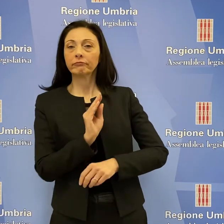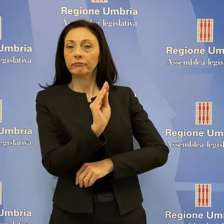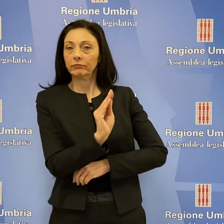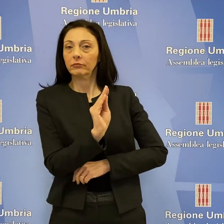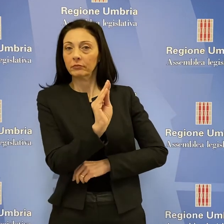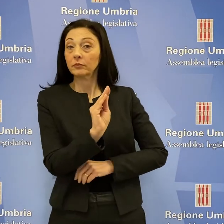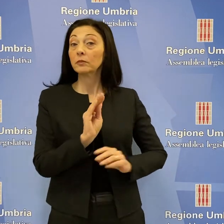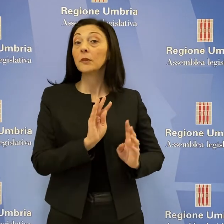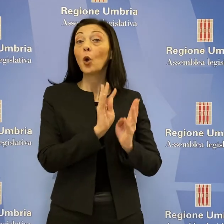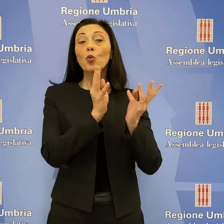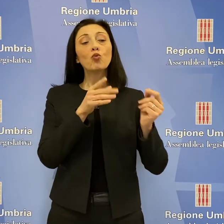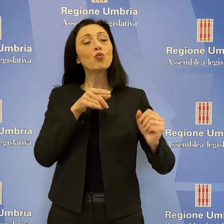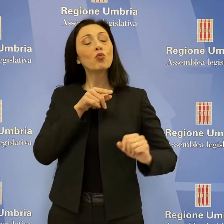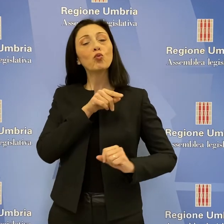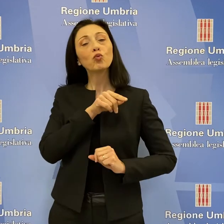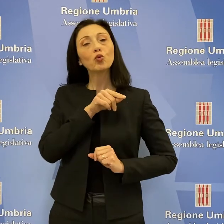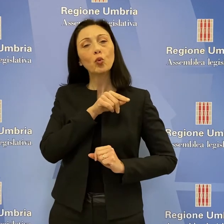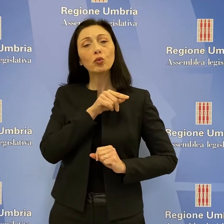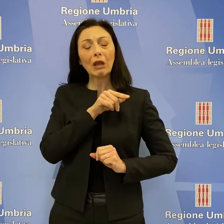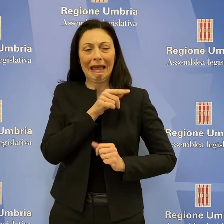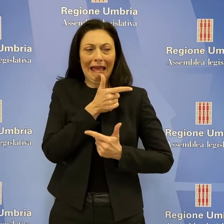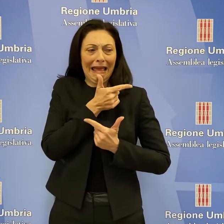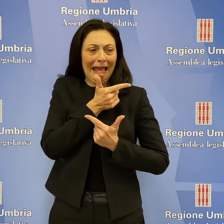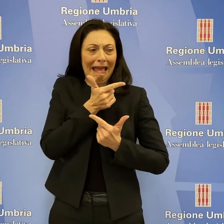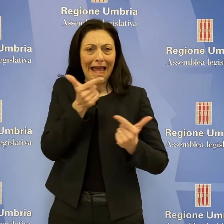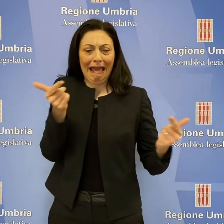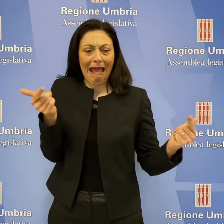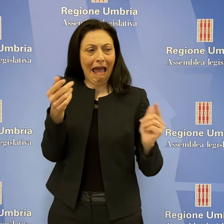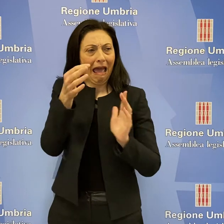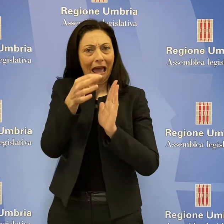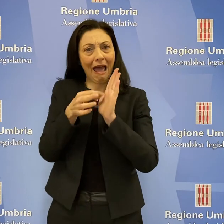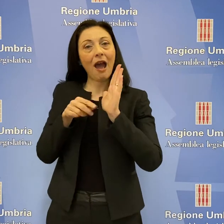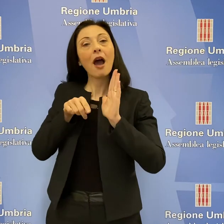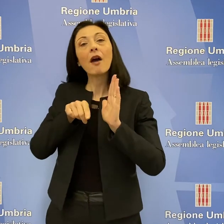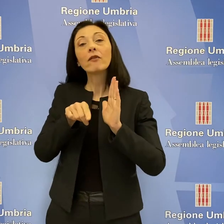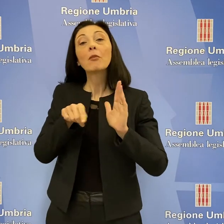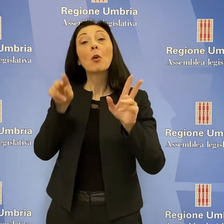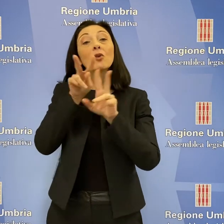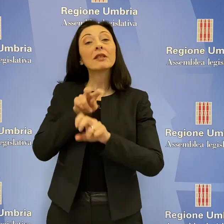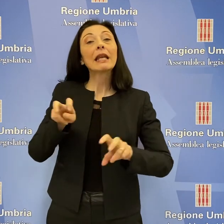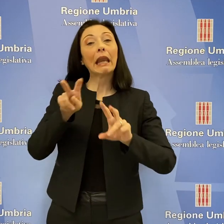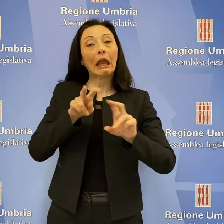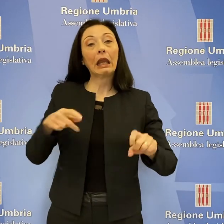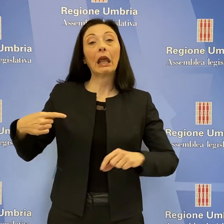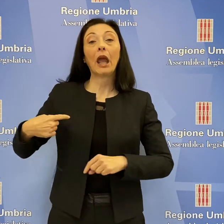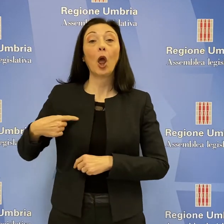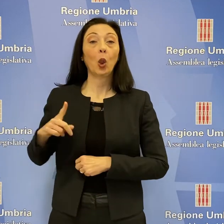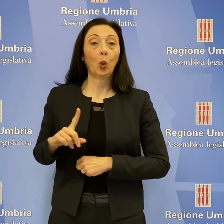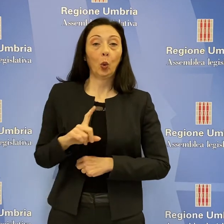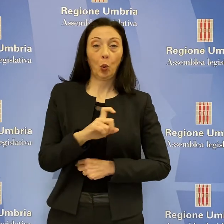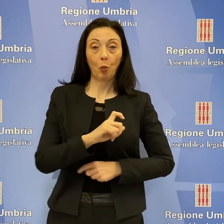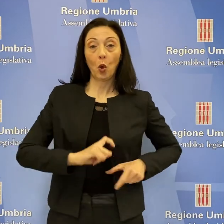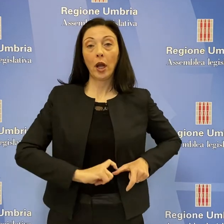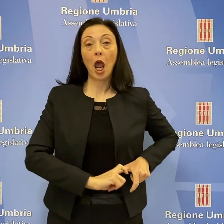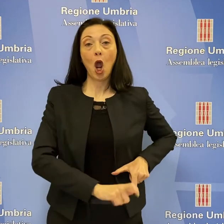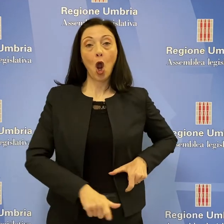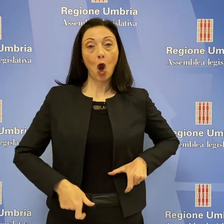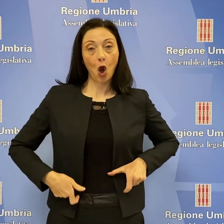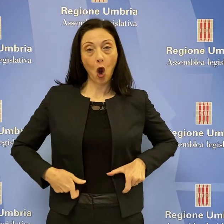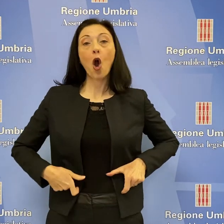presentato la propria interrogazione alla Giunta relativa alle presunte gravi inadempienze riguardo agli screening del tumore al seno, del